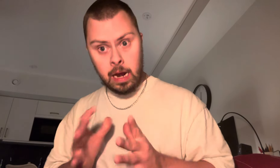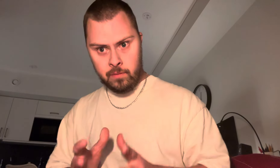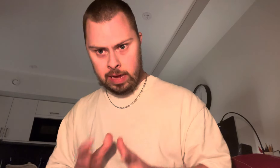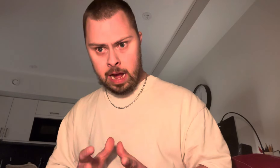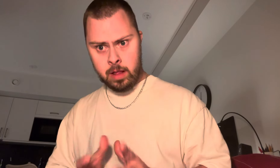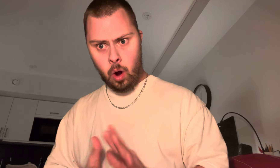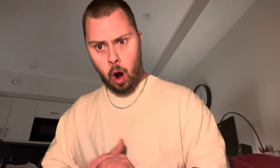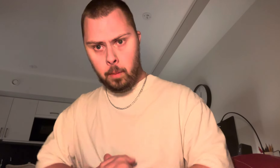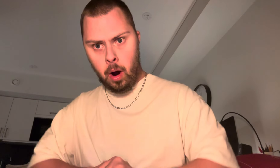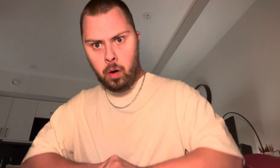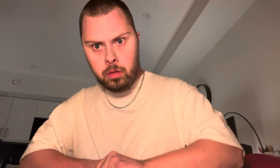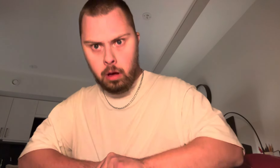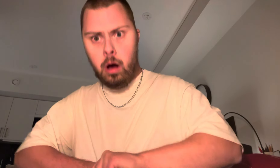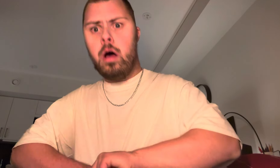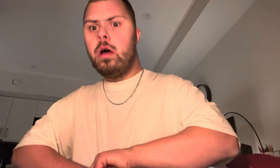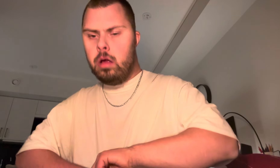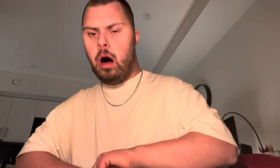vet om också, ja,